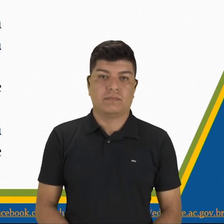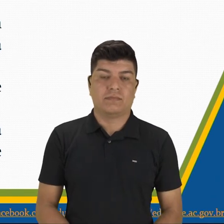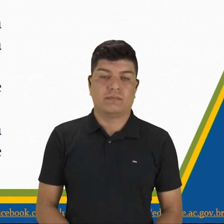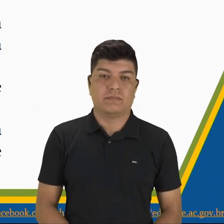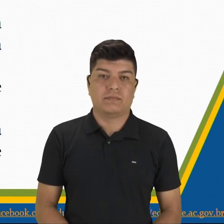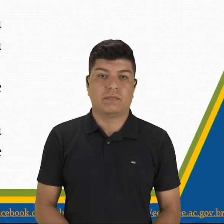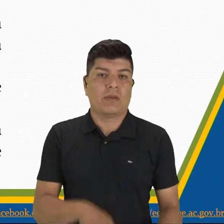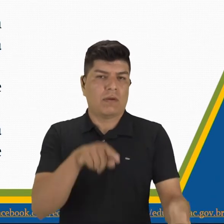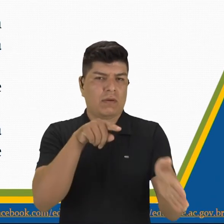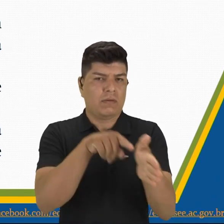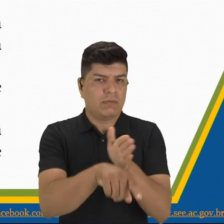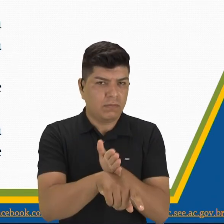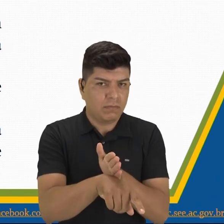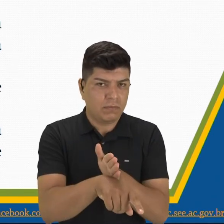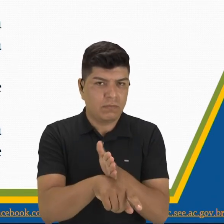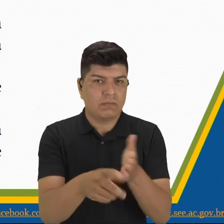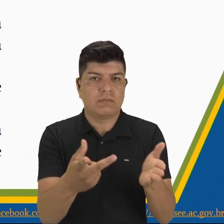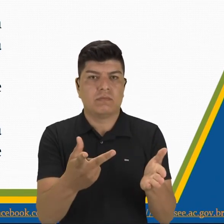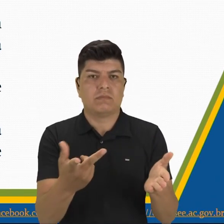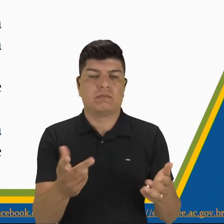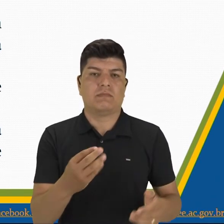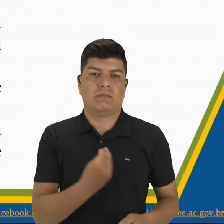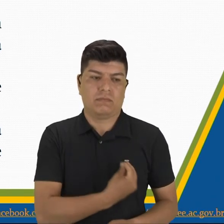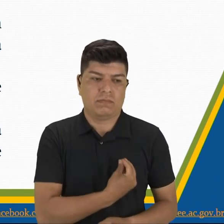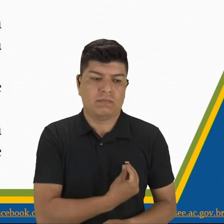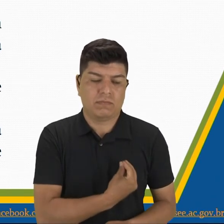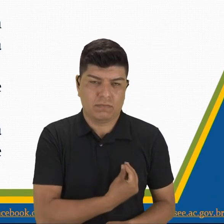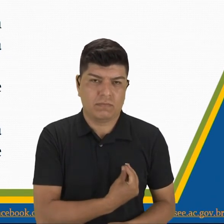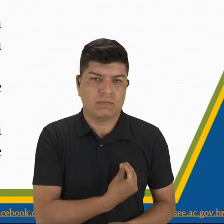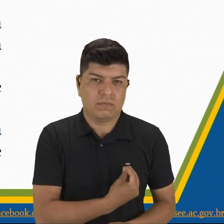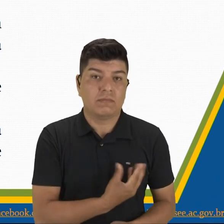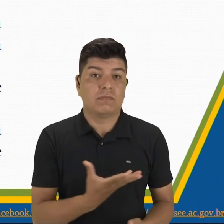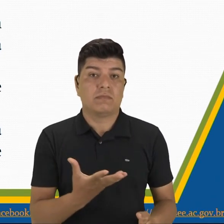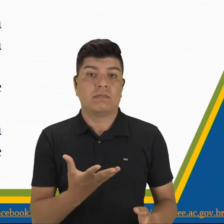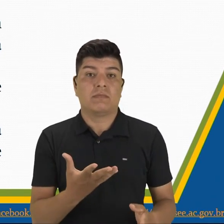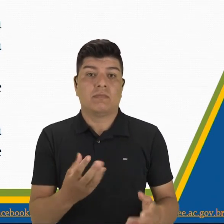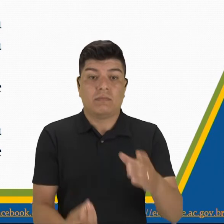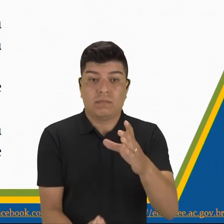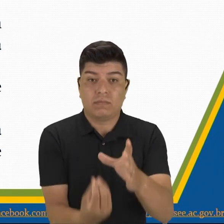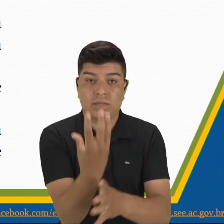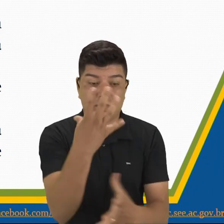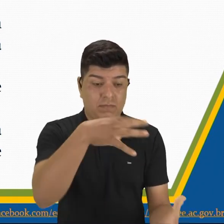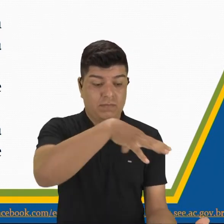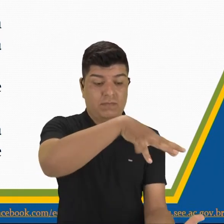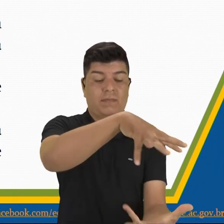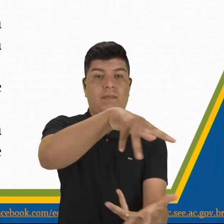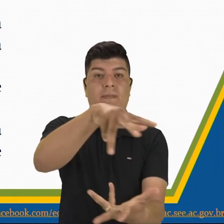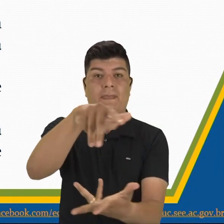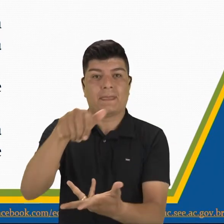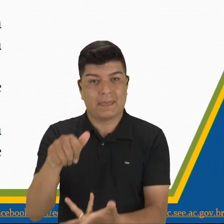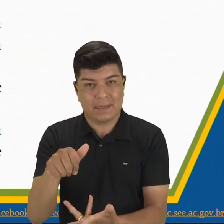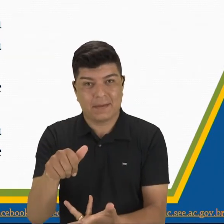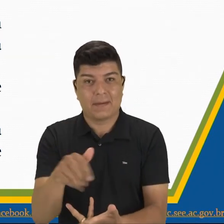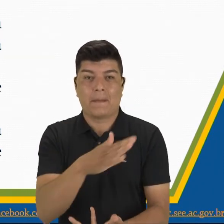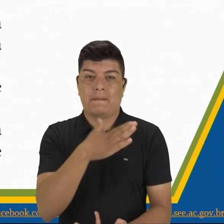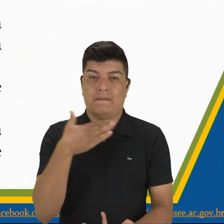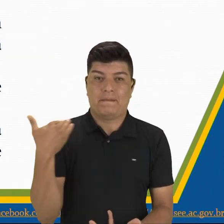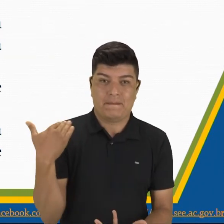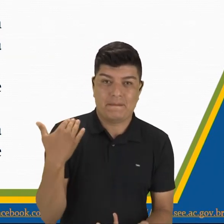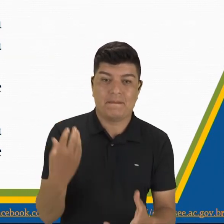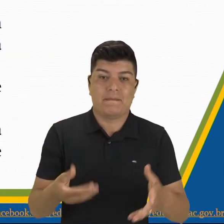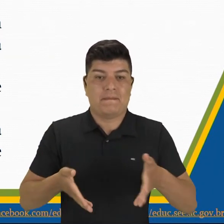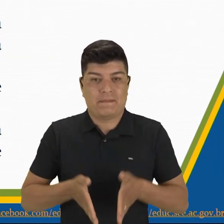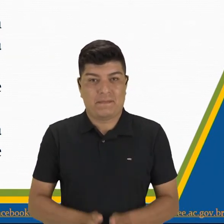pregunta existencial, referente a la creación de la tierra, a la muerte, al